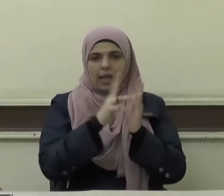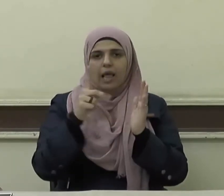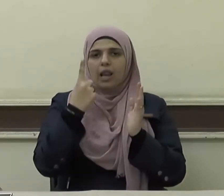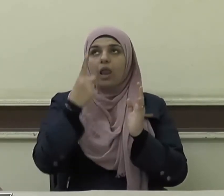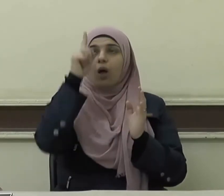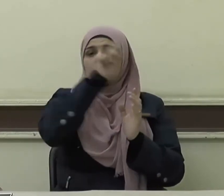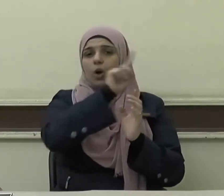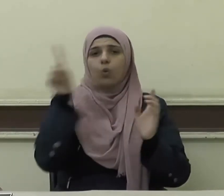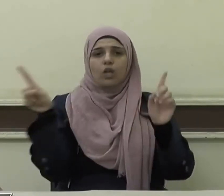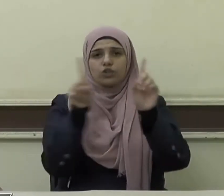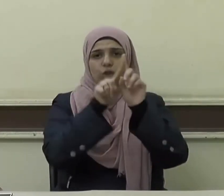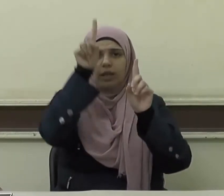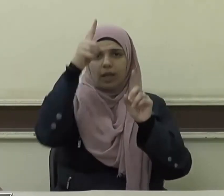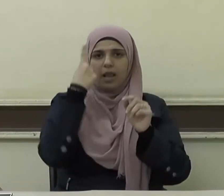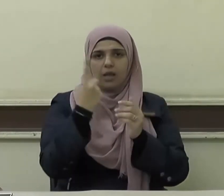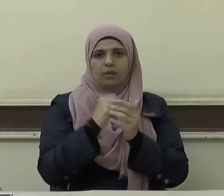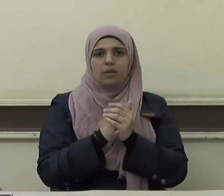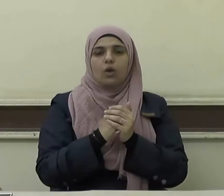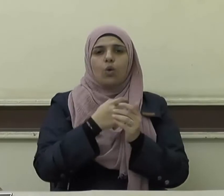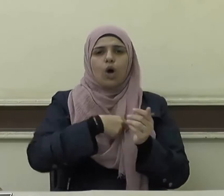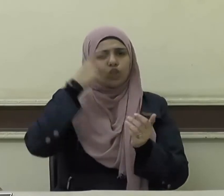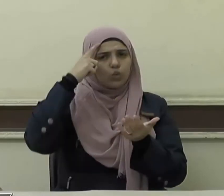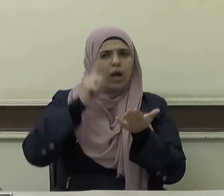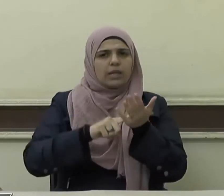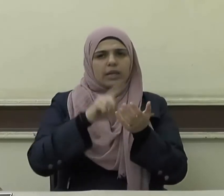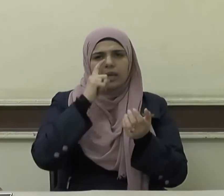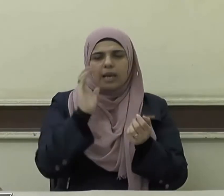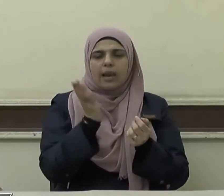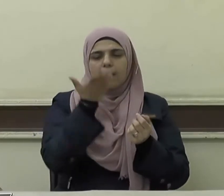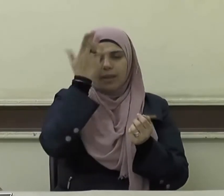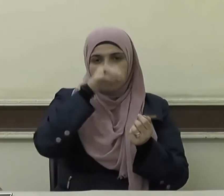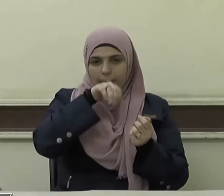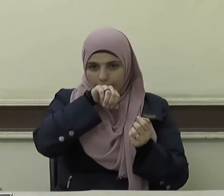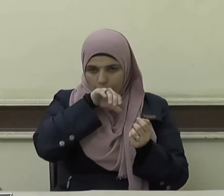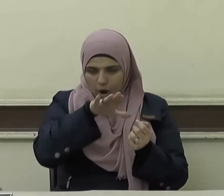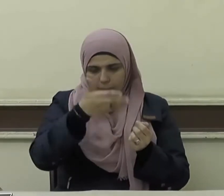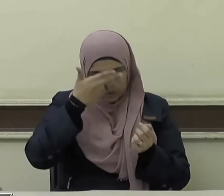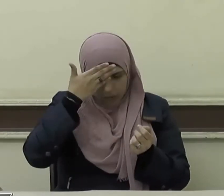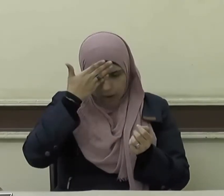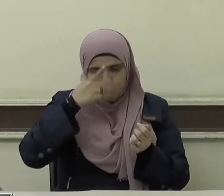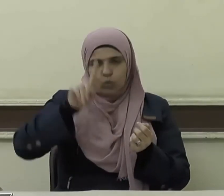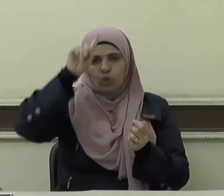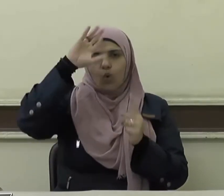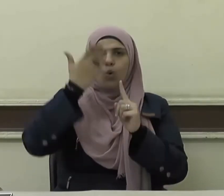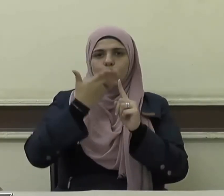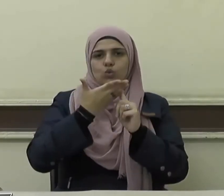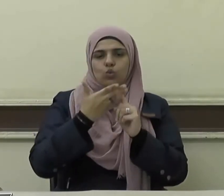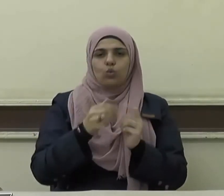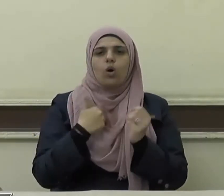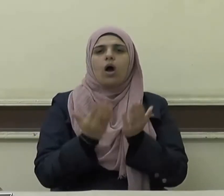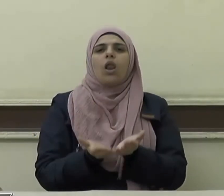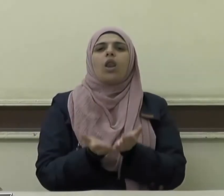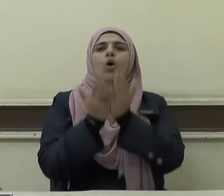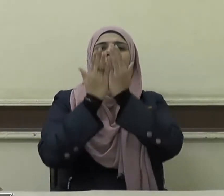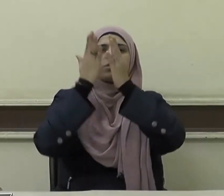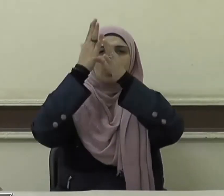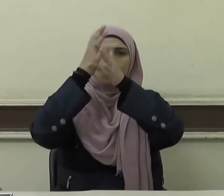لا إله إلا الله وحده لا شريك له وأشهد أن سيدنا ونبينا محمد عبده ورسوله